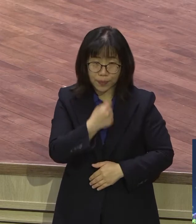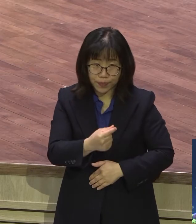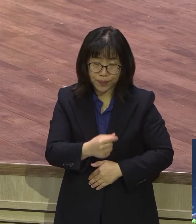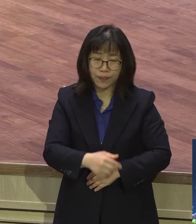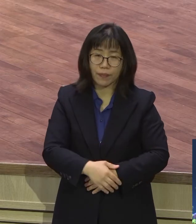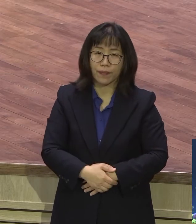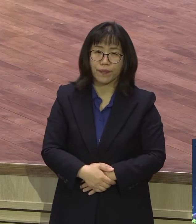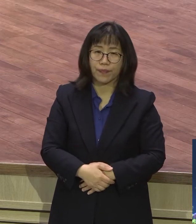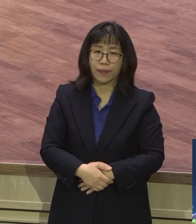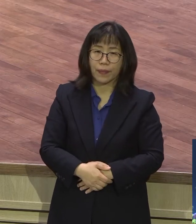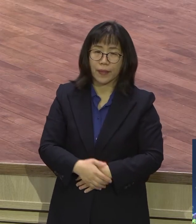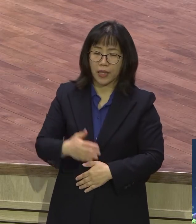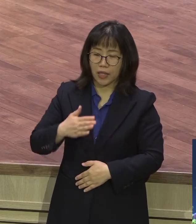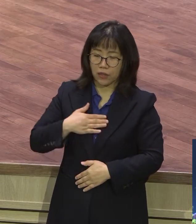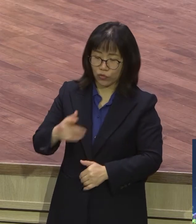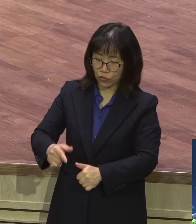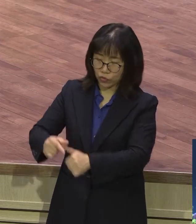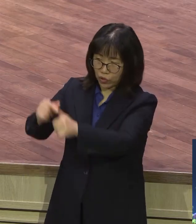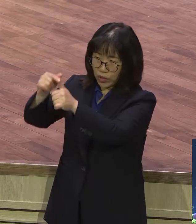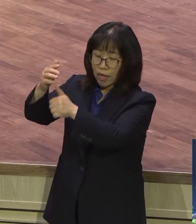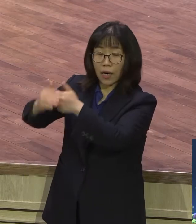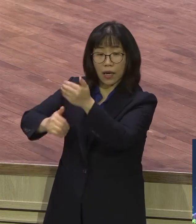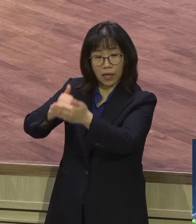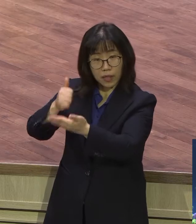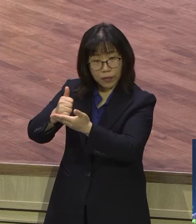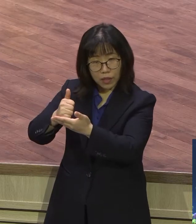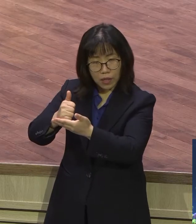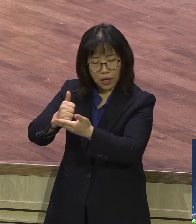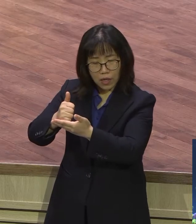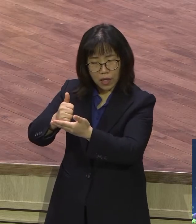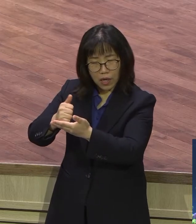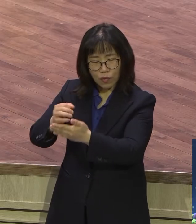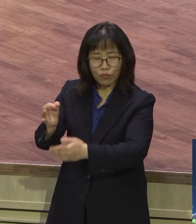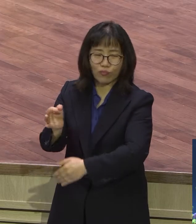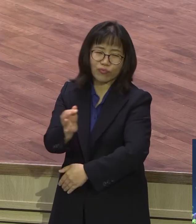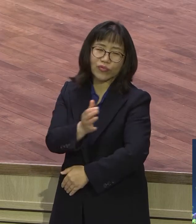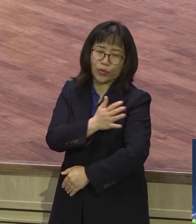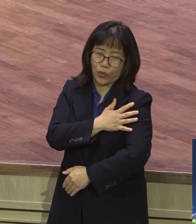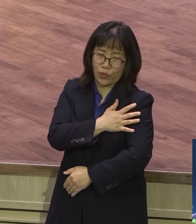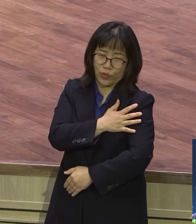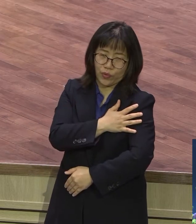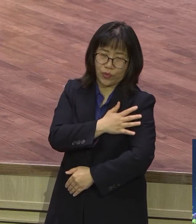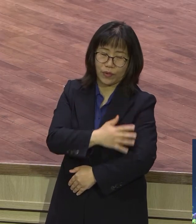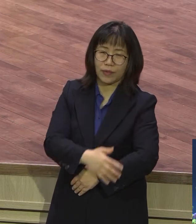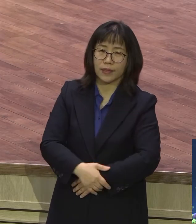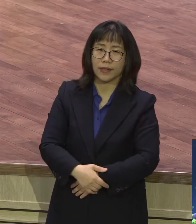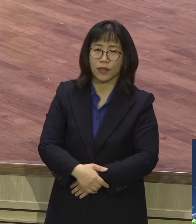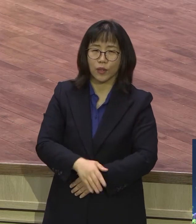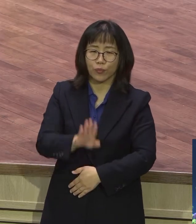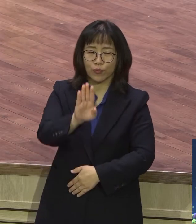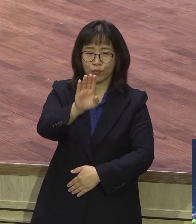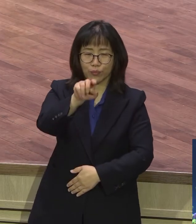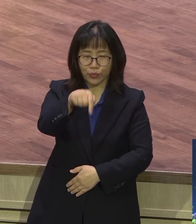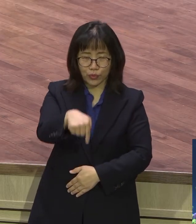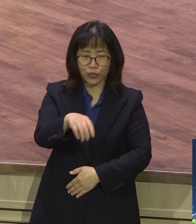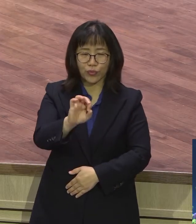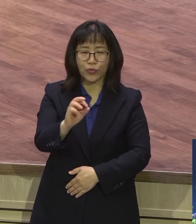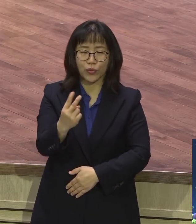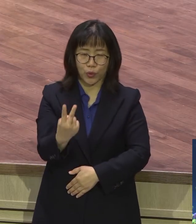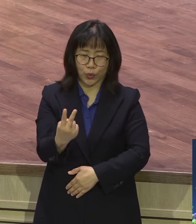구원하신 하나님은 어떤 분이요? 부유하신 하나님이시요 이것은 영적인 것만 해요 우리 삶의